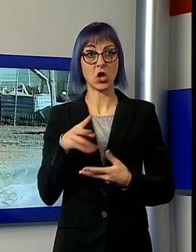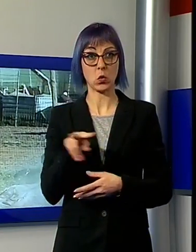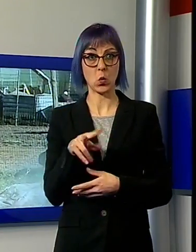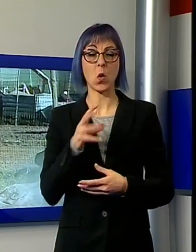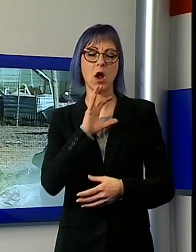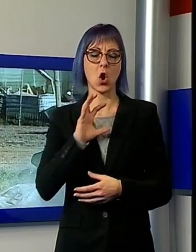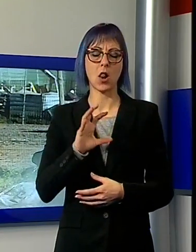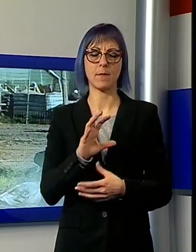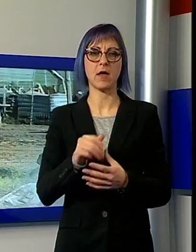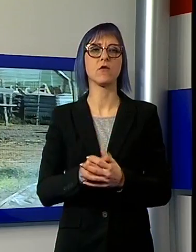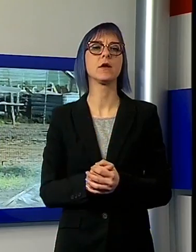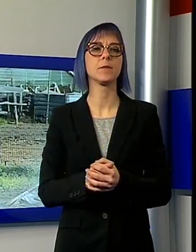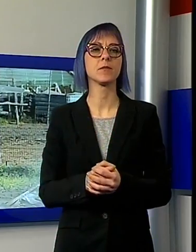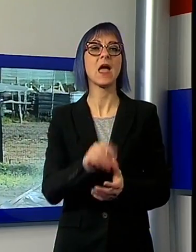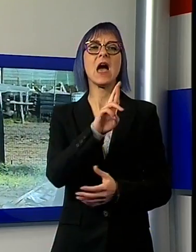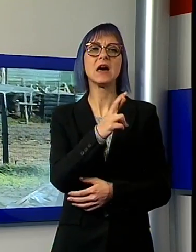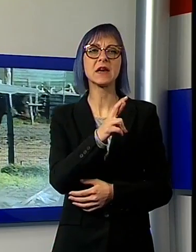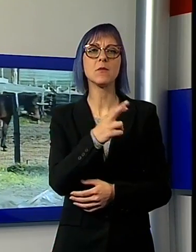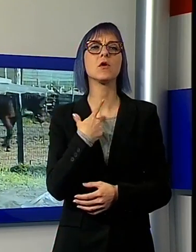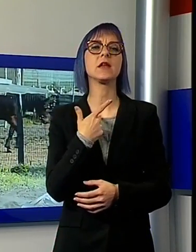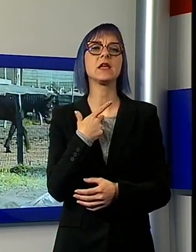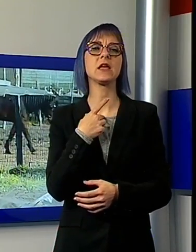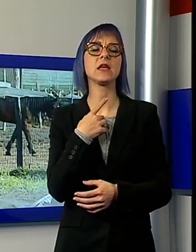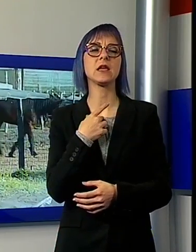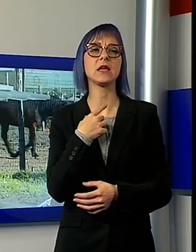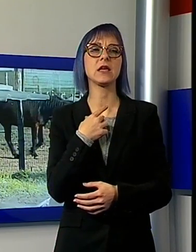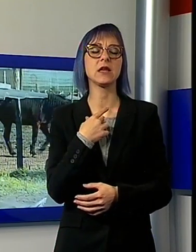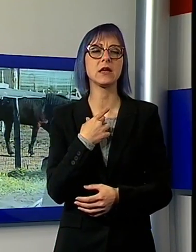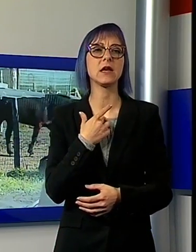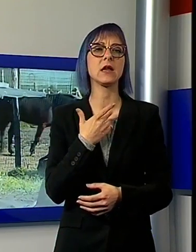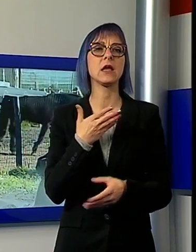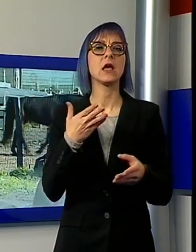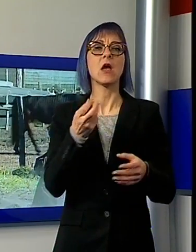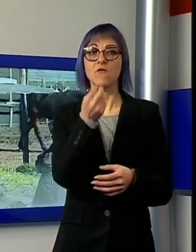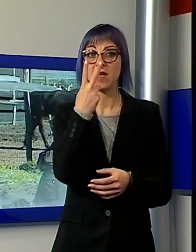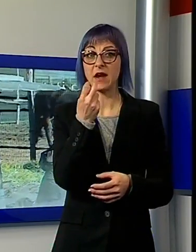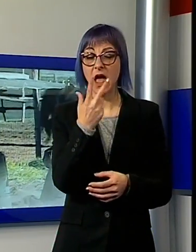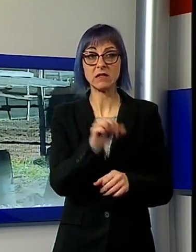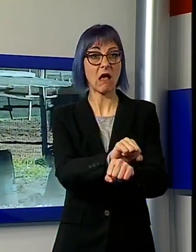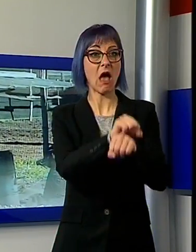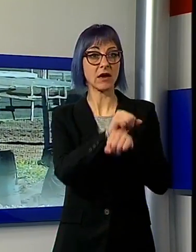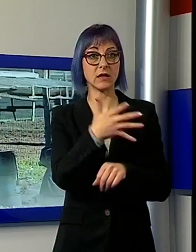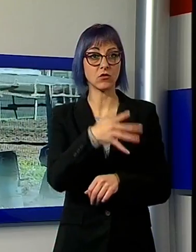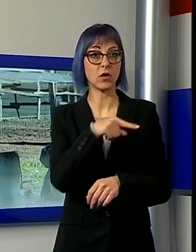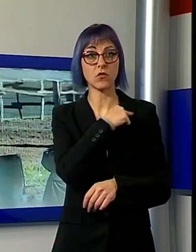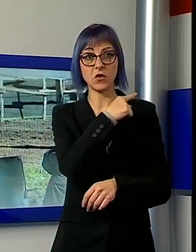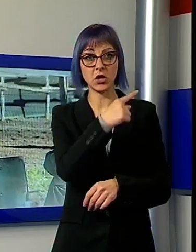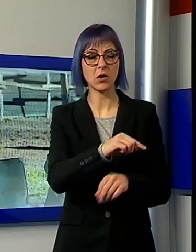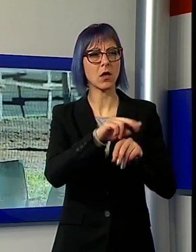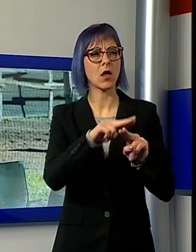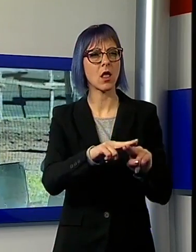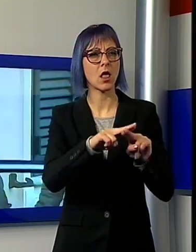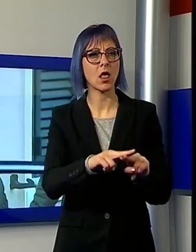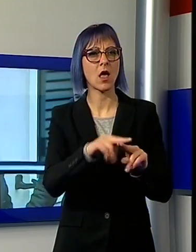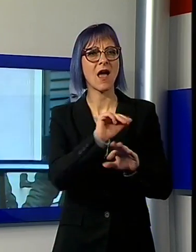Remorini, che era stato arrestato in aula in appello a Firenze, finita la lettura del dispositivo, è tuttora detenuto in carcere a Sollicciano. Maria